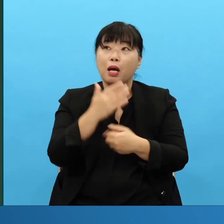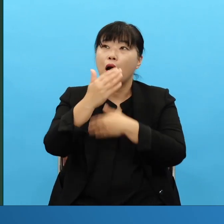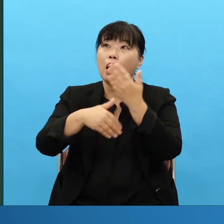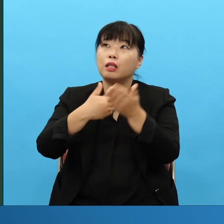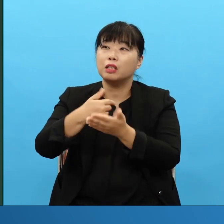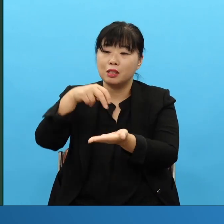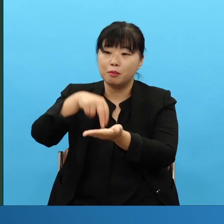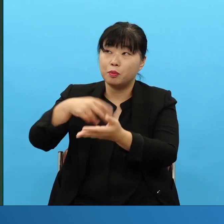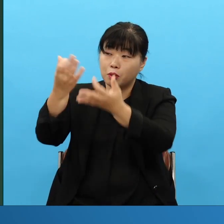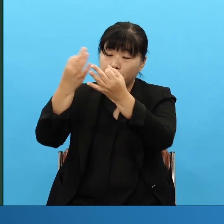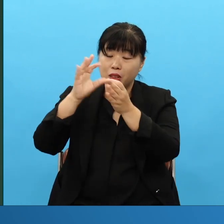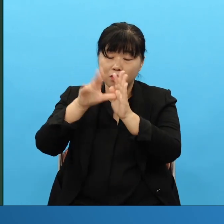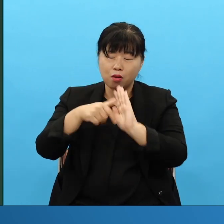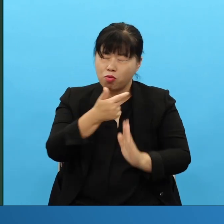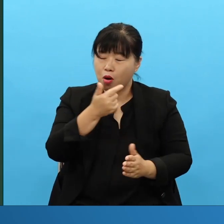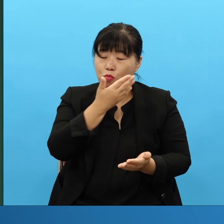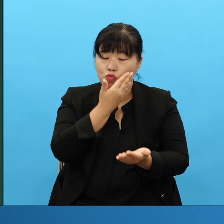그러면 세 가지 목표가 나옵니다